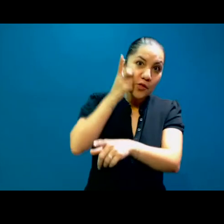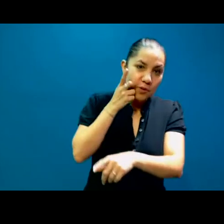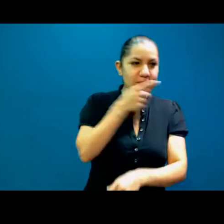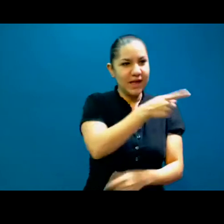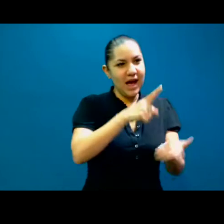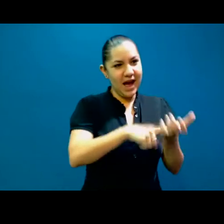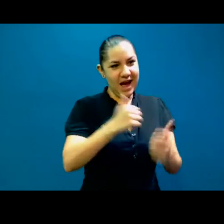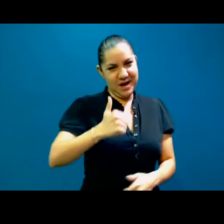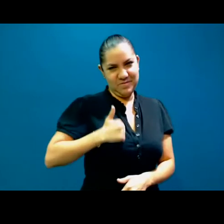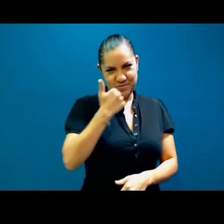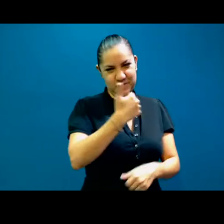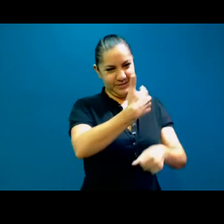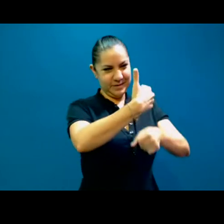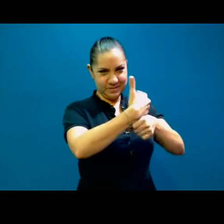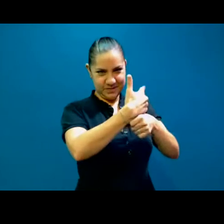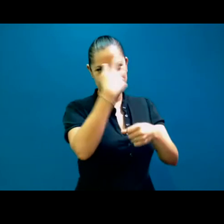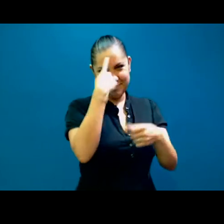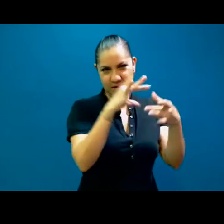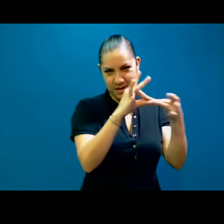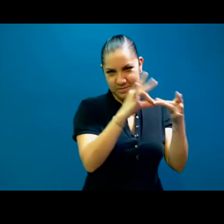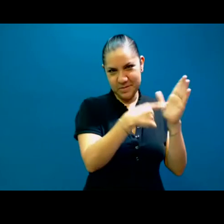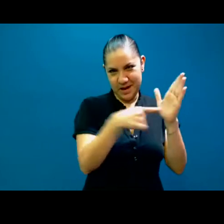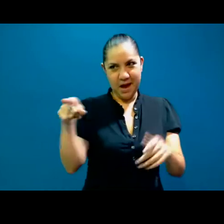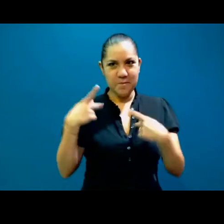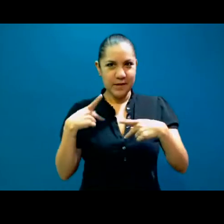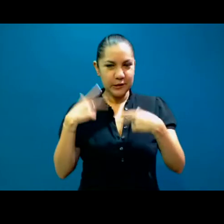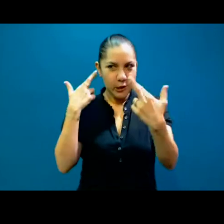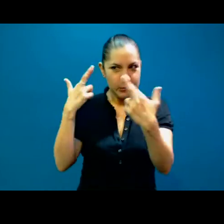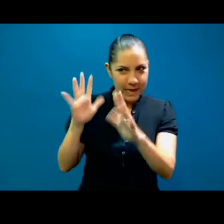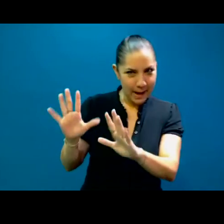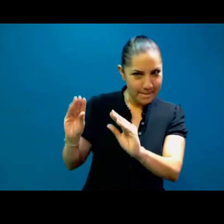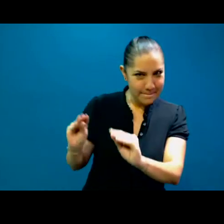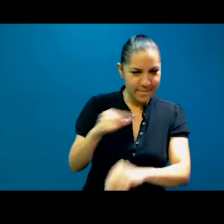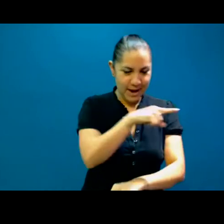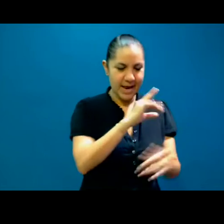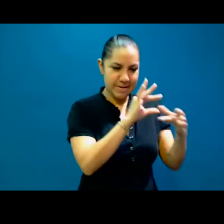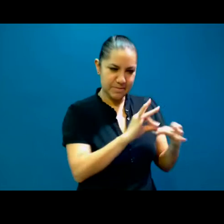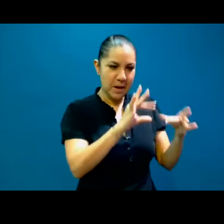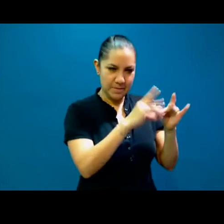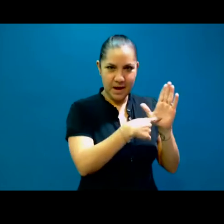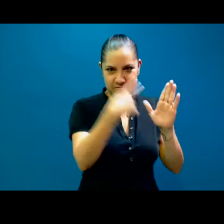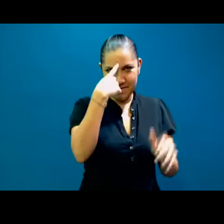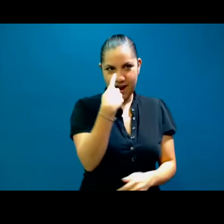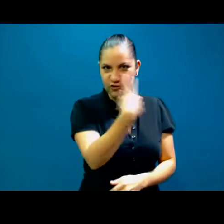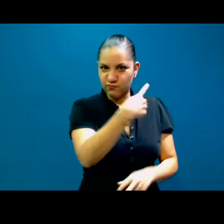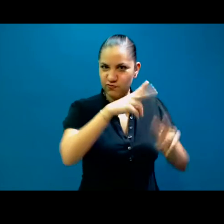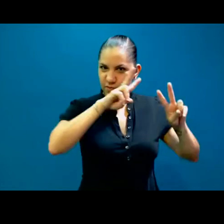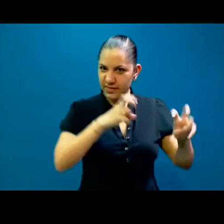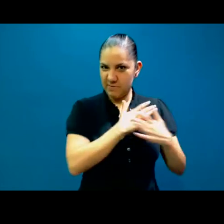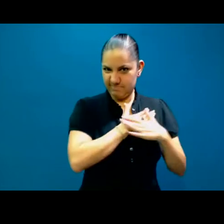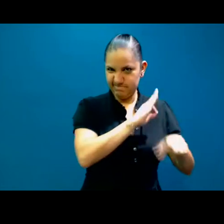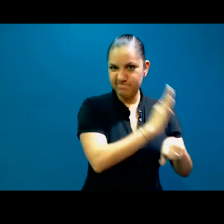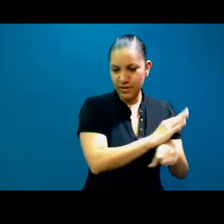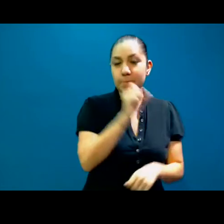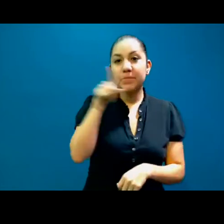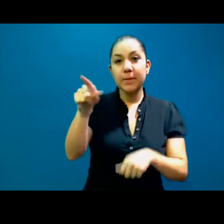no la vea, no le hagan ruido, a unirse a platicar con nosotros para que vean la pasión que tiene por estos temas. De Argentina tenemos la